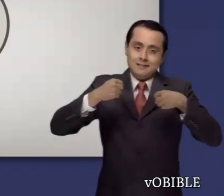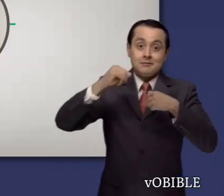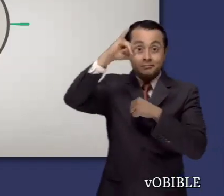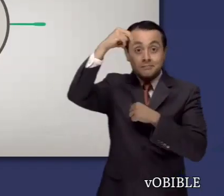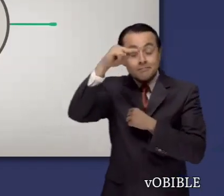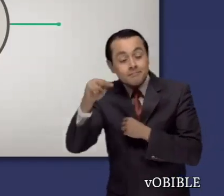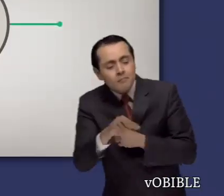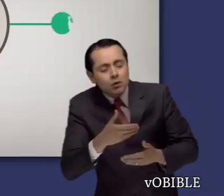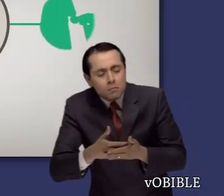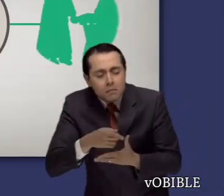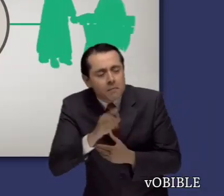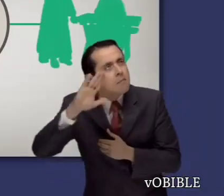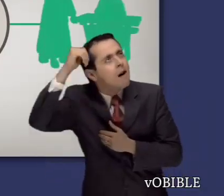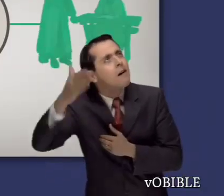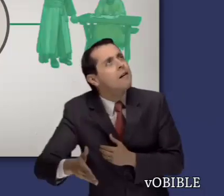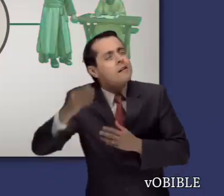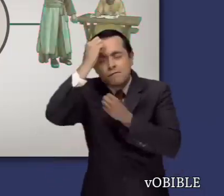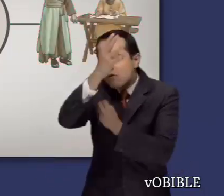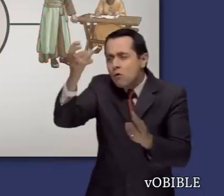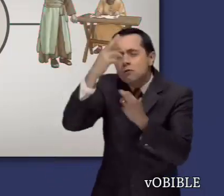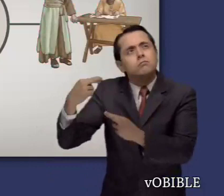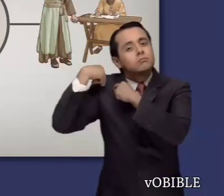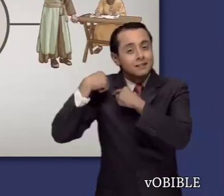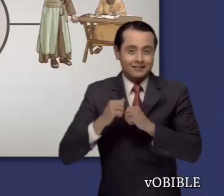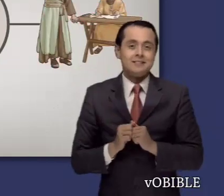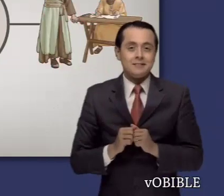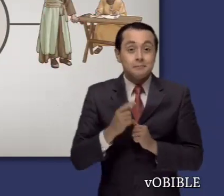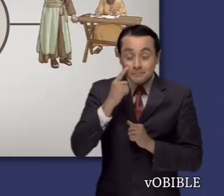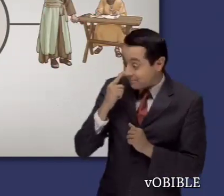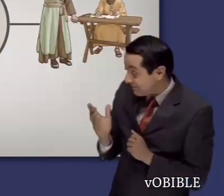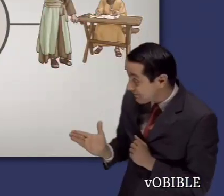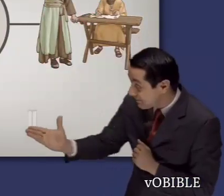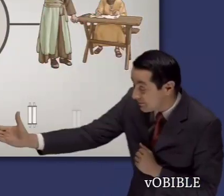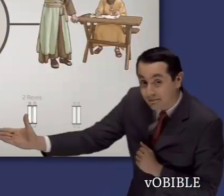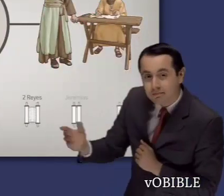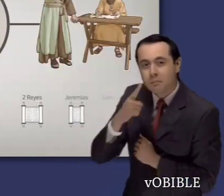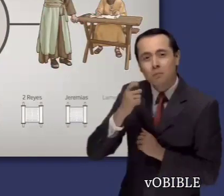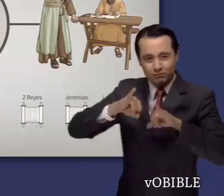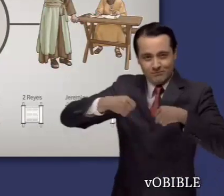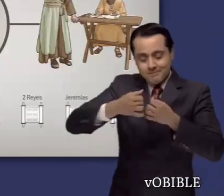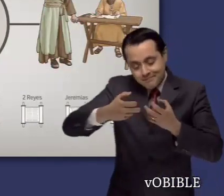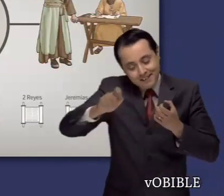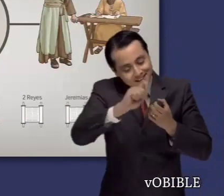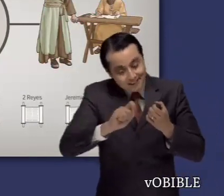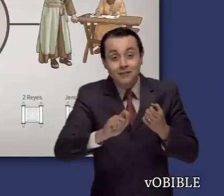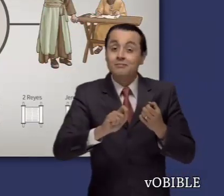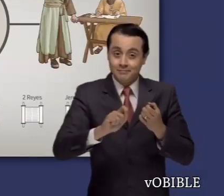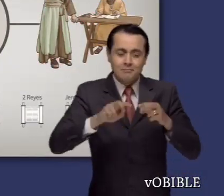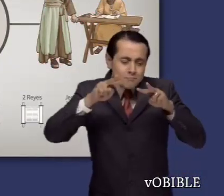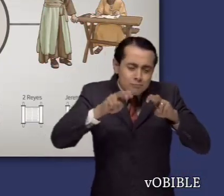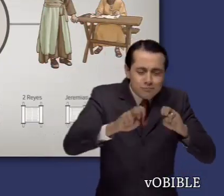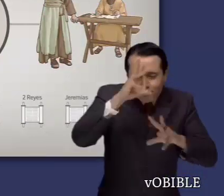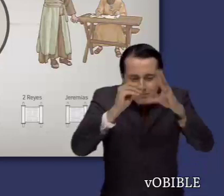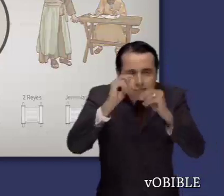Jeremías fue un investigador e historiador meticuloso. Él también escribió los libros de Primero y Segundo de los Reyes